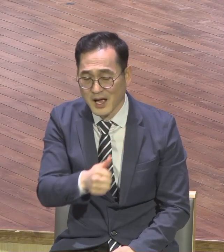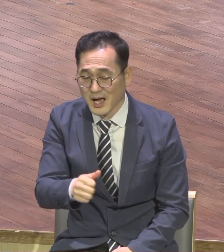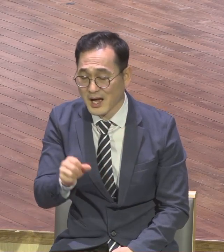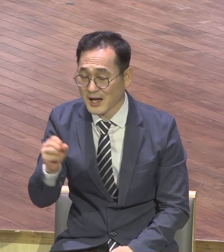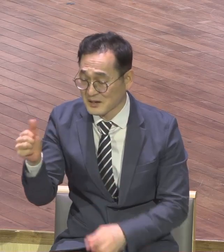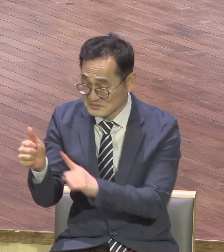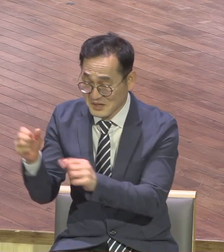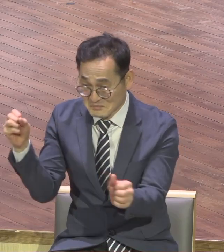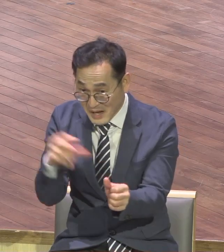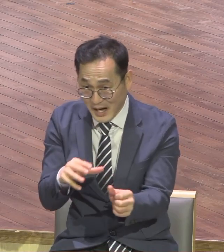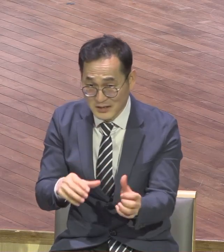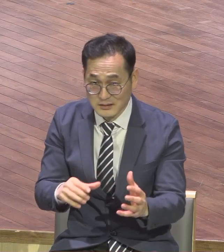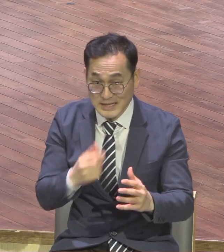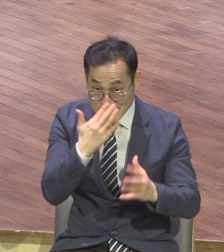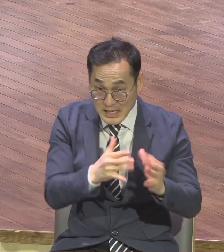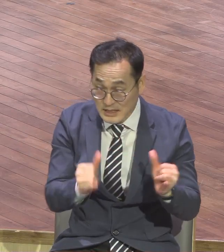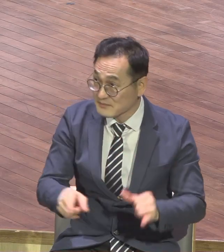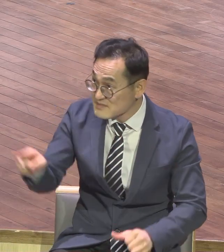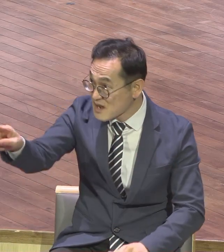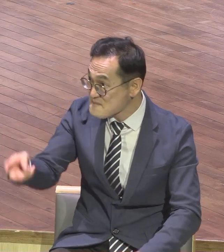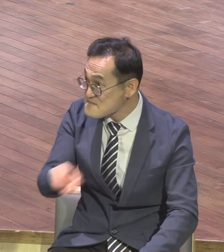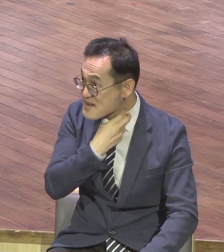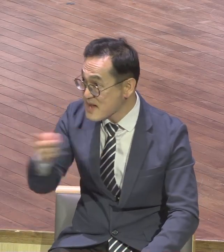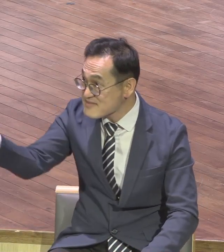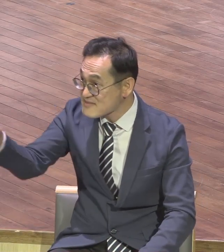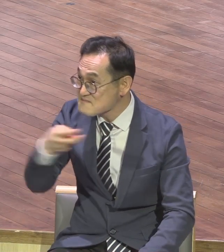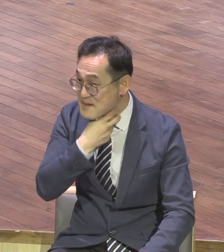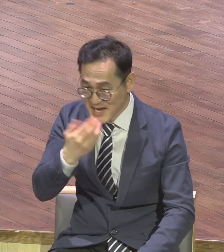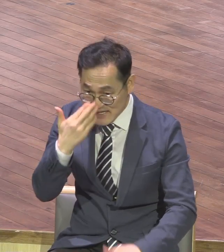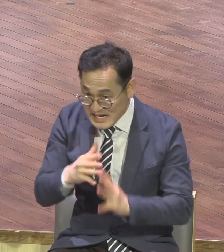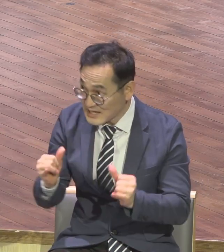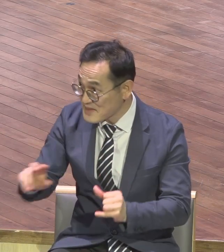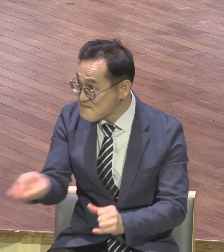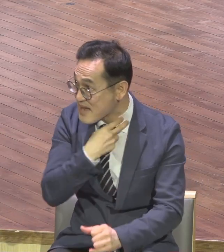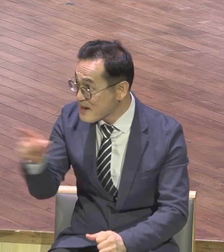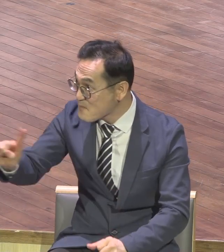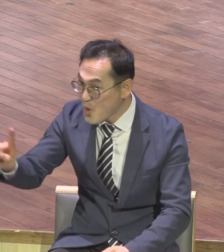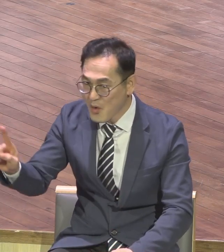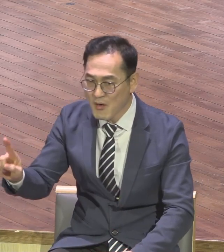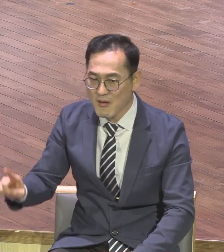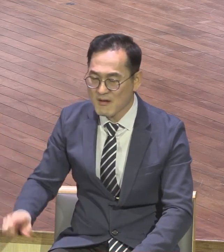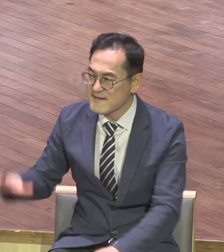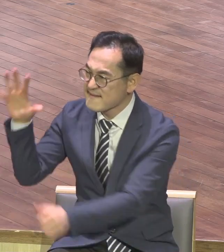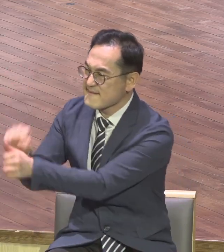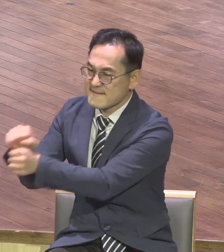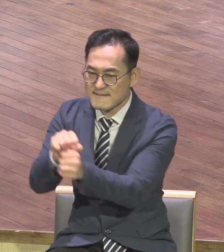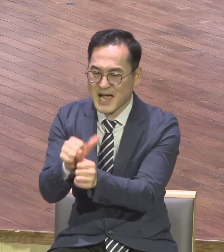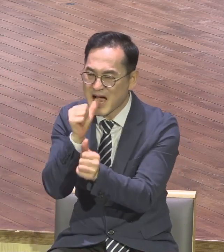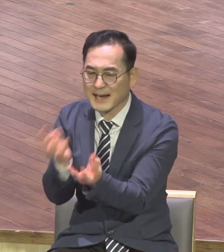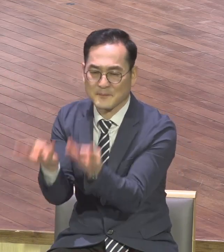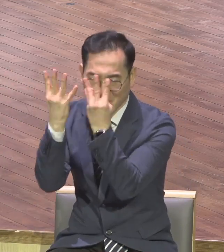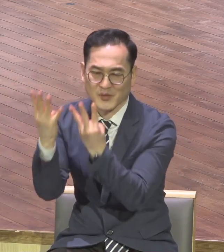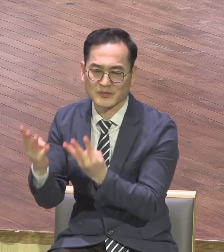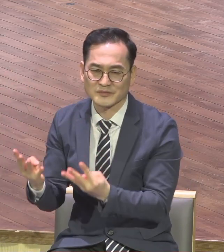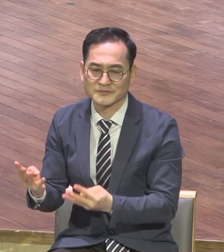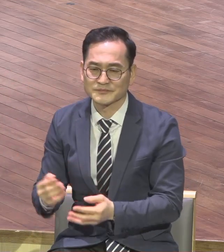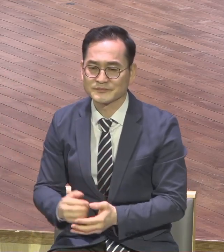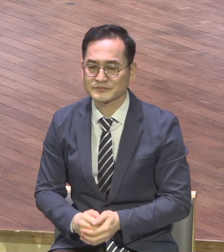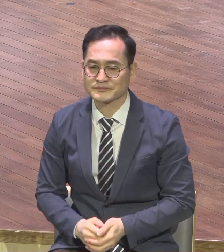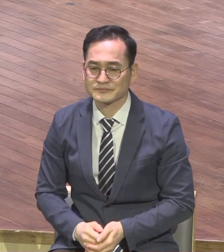에레미야를 지금 반역자라고 해서 감옥에 쳐놓았습니다 이런 상황 속에서 에레미야는